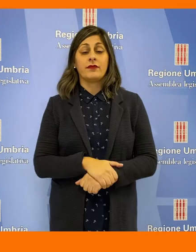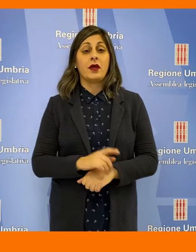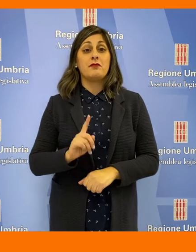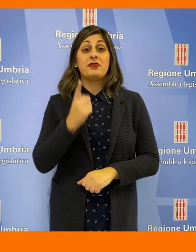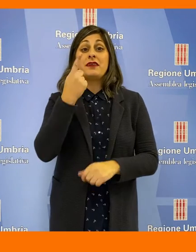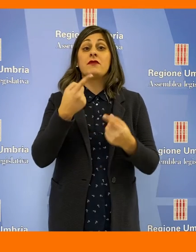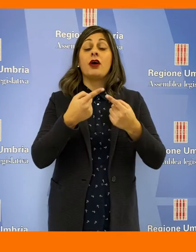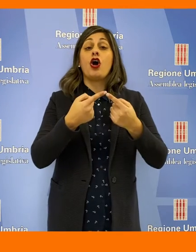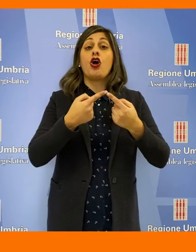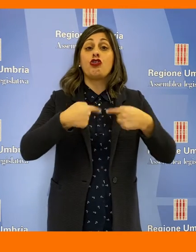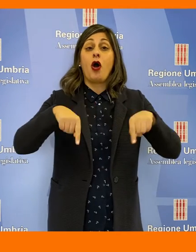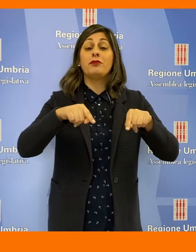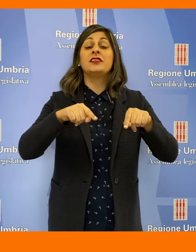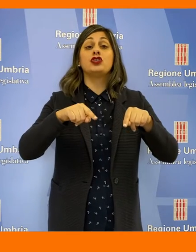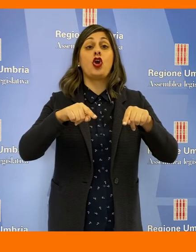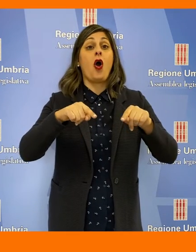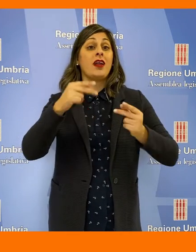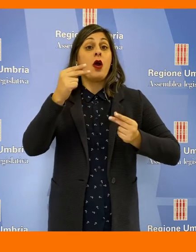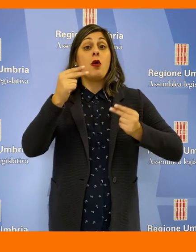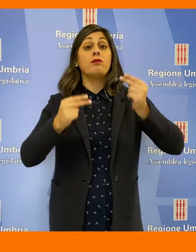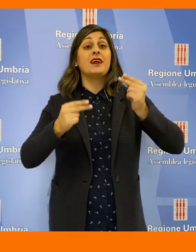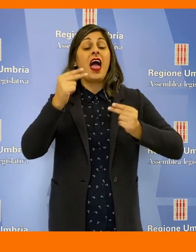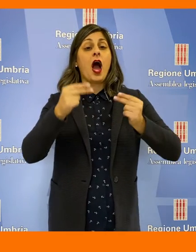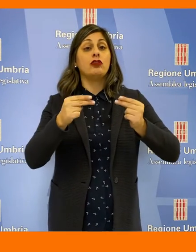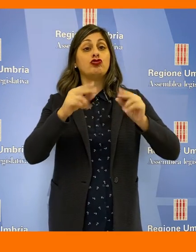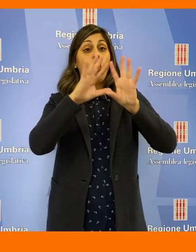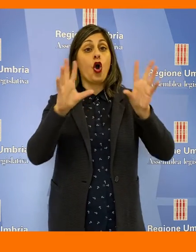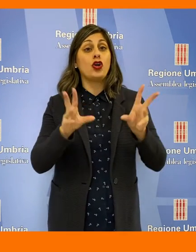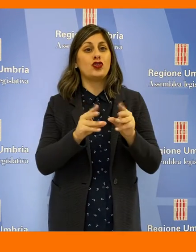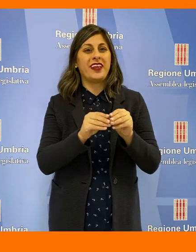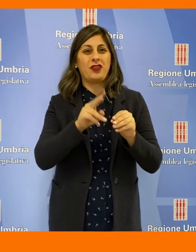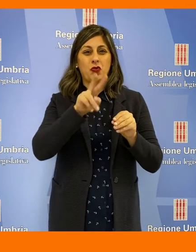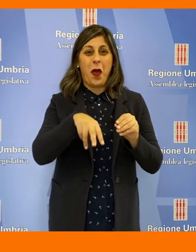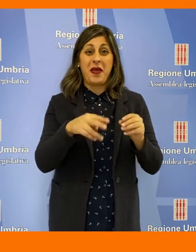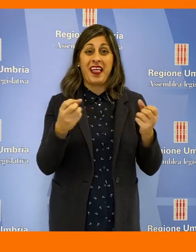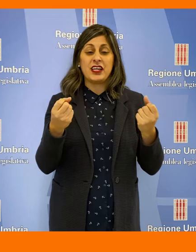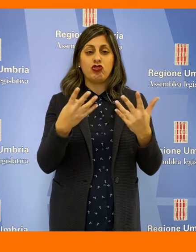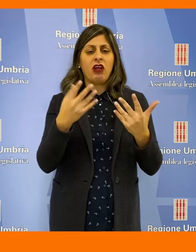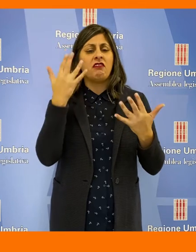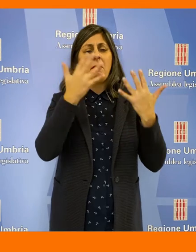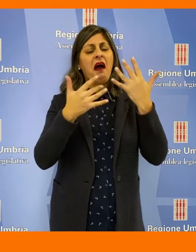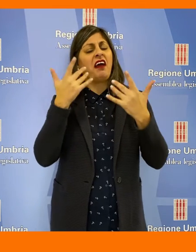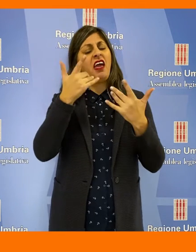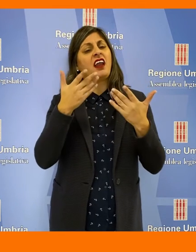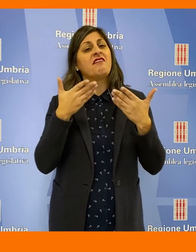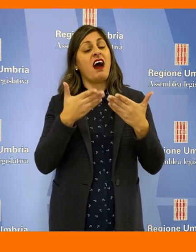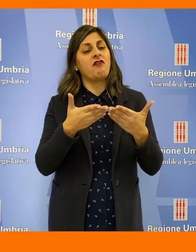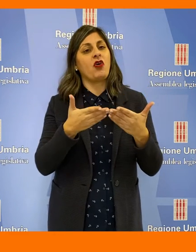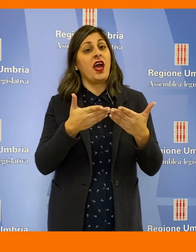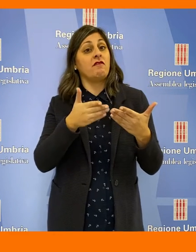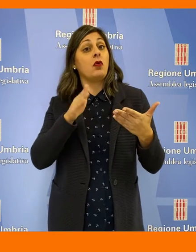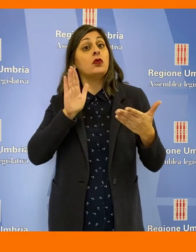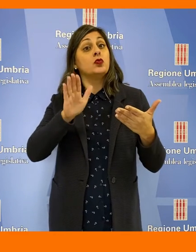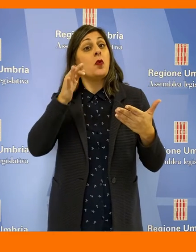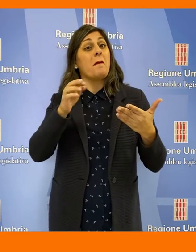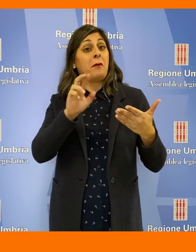Parere favorevole della prima commissione al bilancio consolidato 2019 della